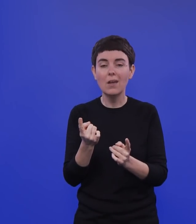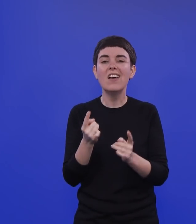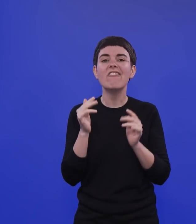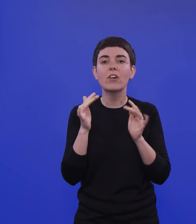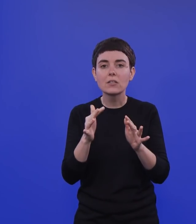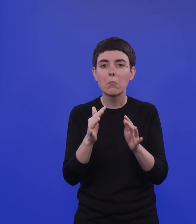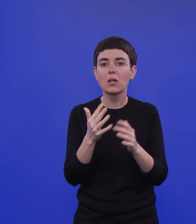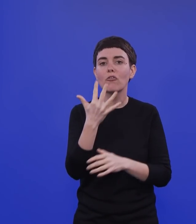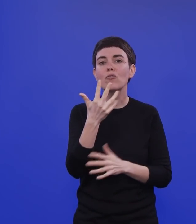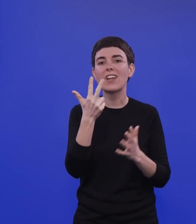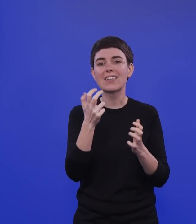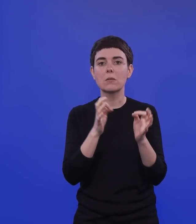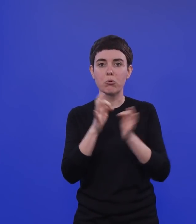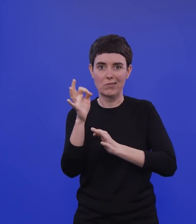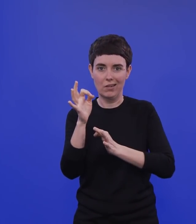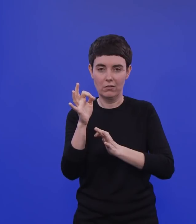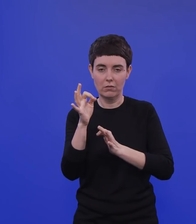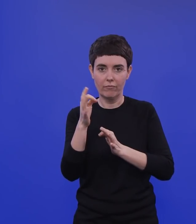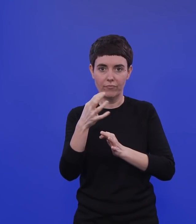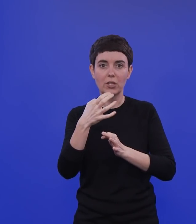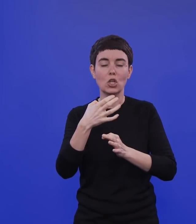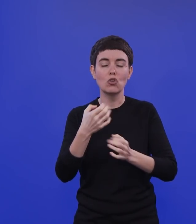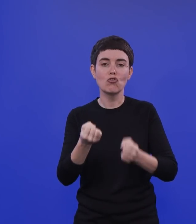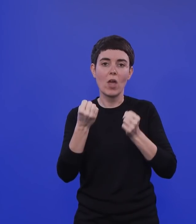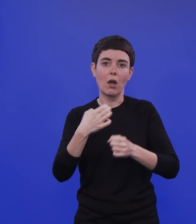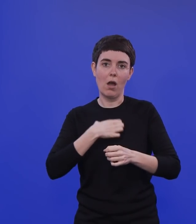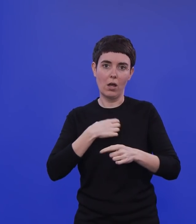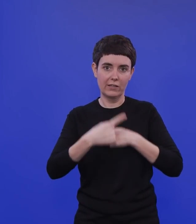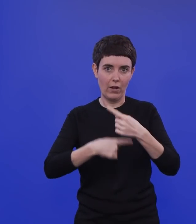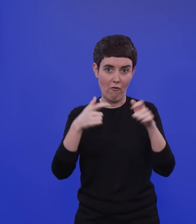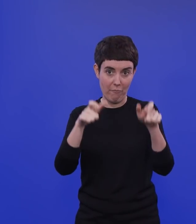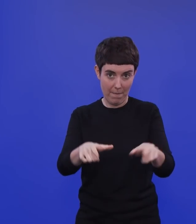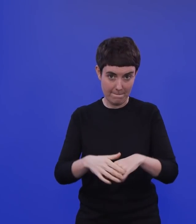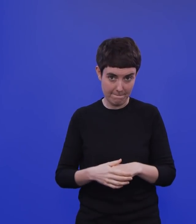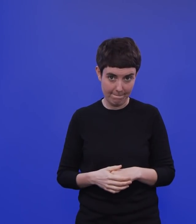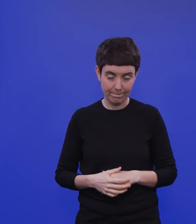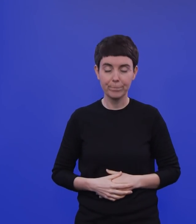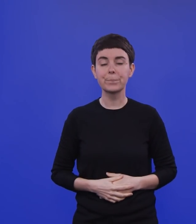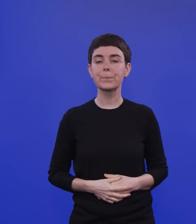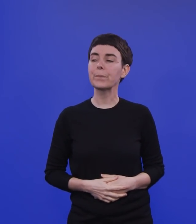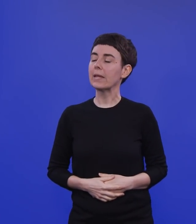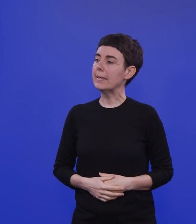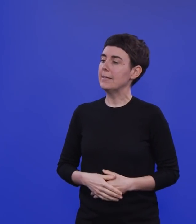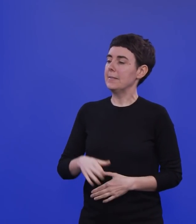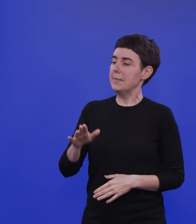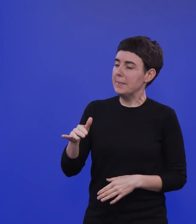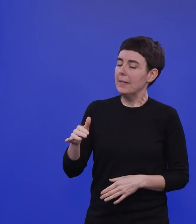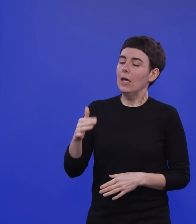angegeben für das Risiko, mit schweren Symptomen zu erkranken. Herr Drosten, ich möchte abschließend noch einmal auf das Stichwort